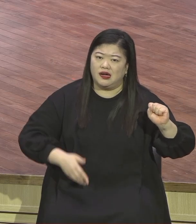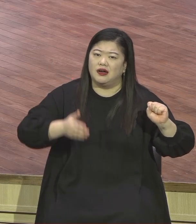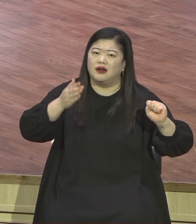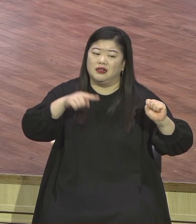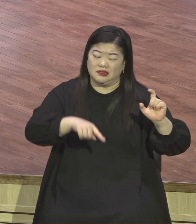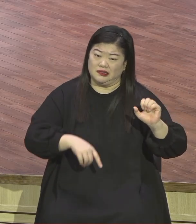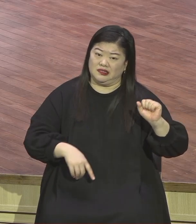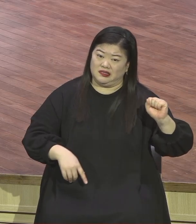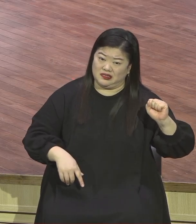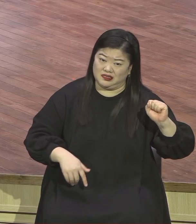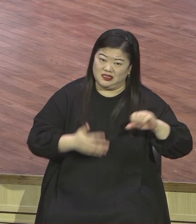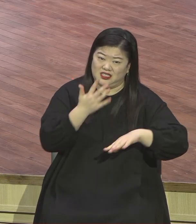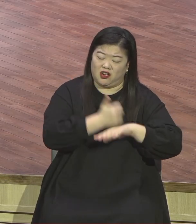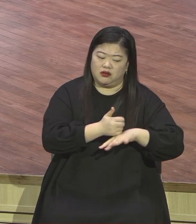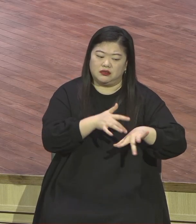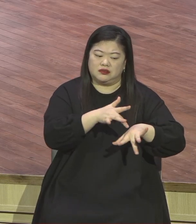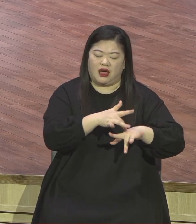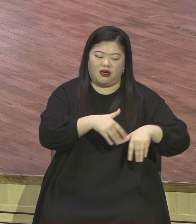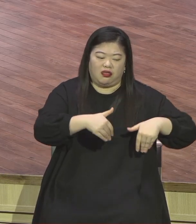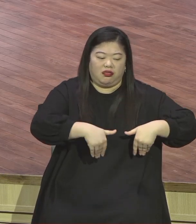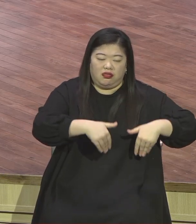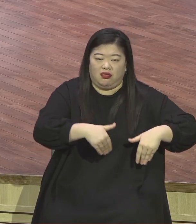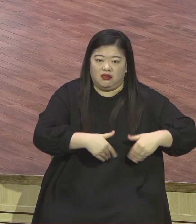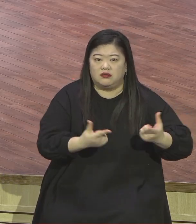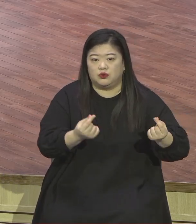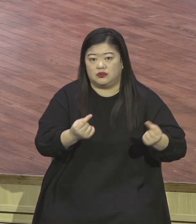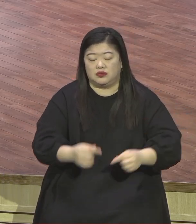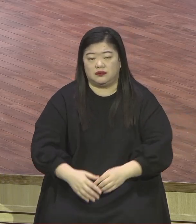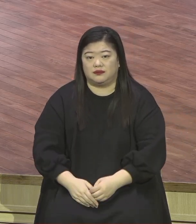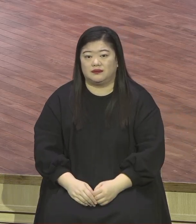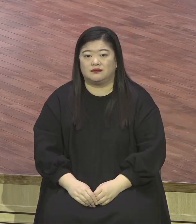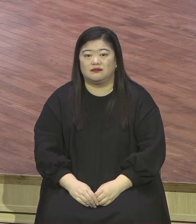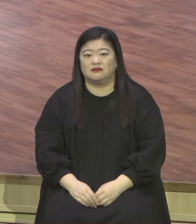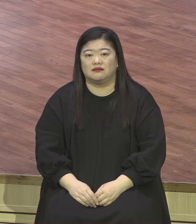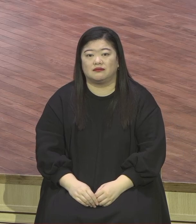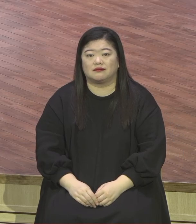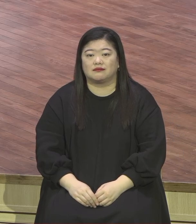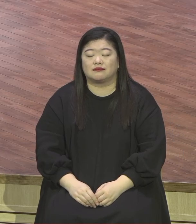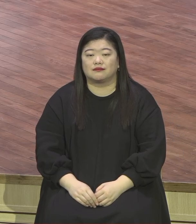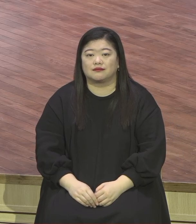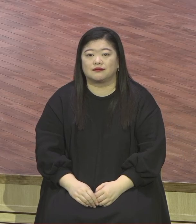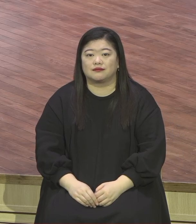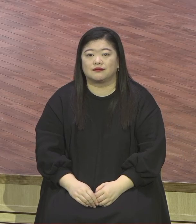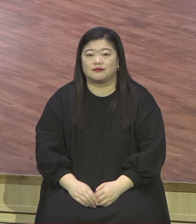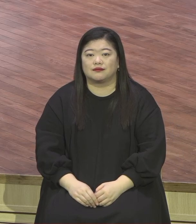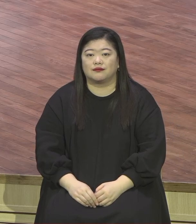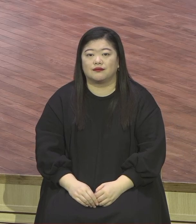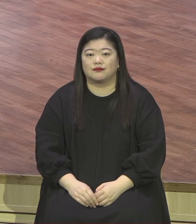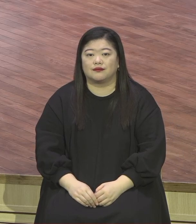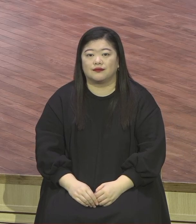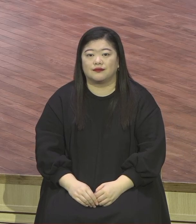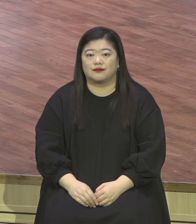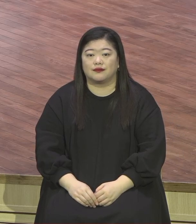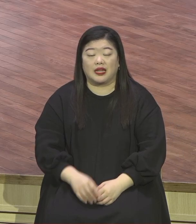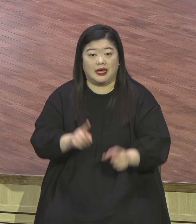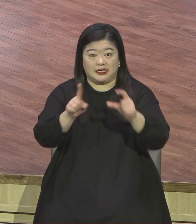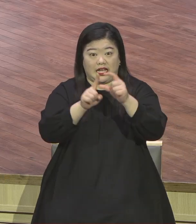하나님을 대적하는 자를 그래서 널리 여러분 기억하세요 위드 이마누엘